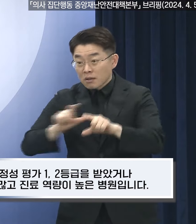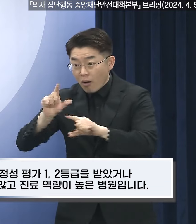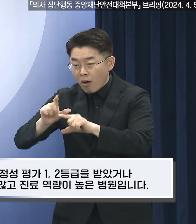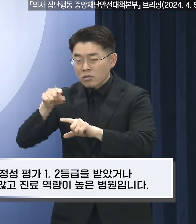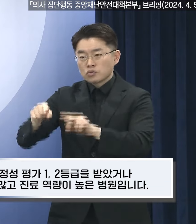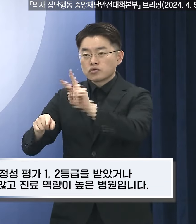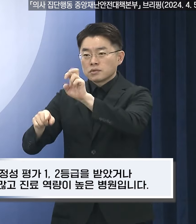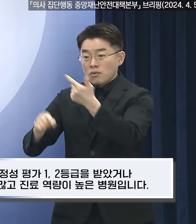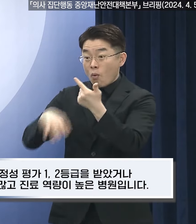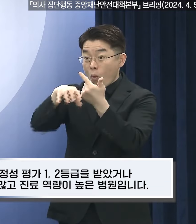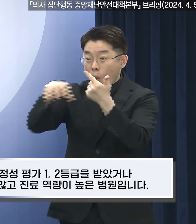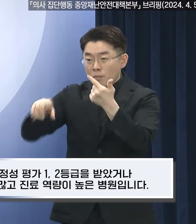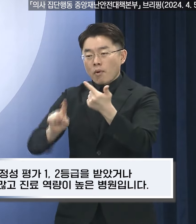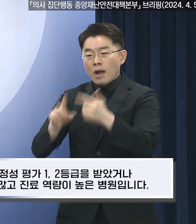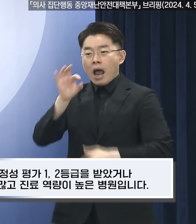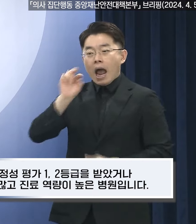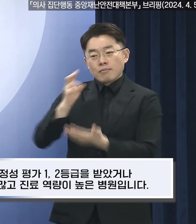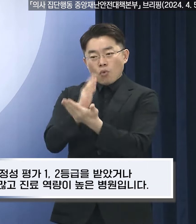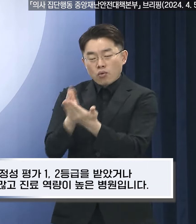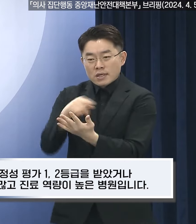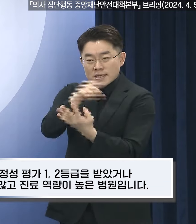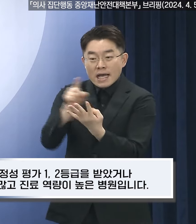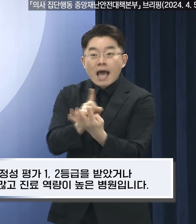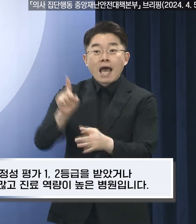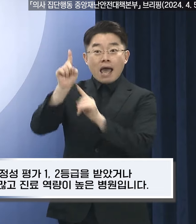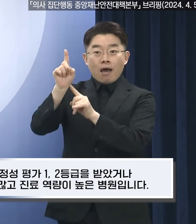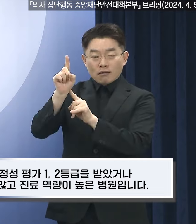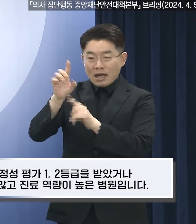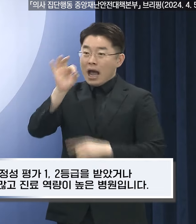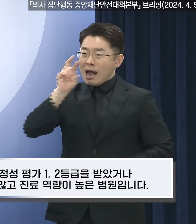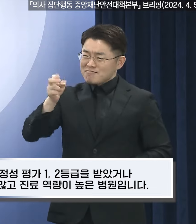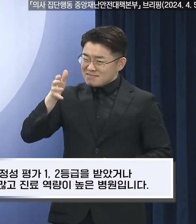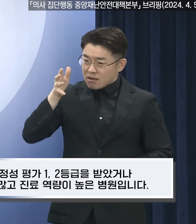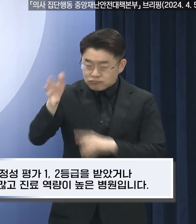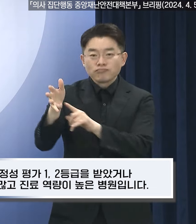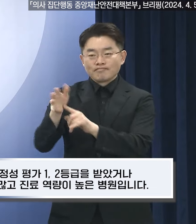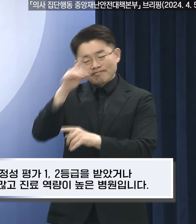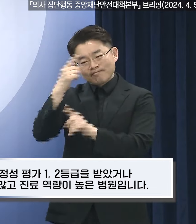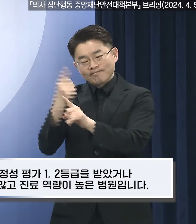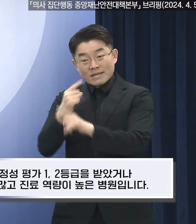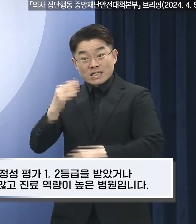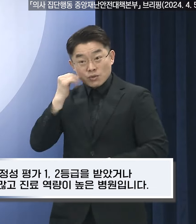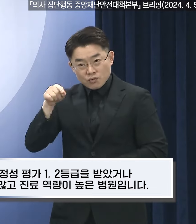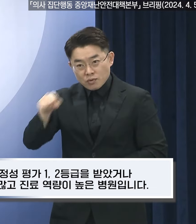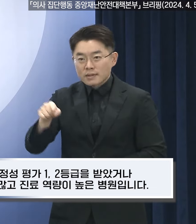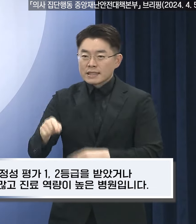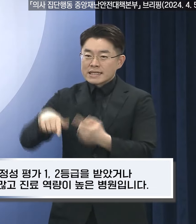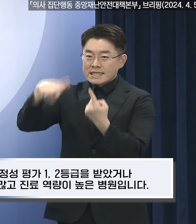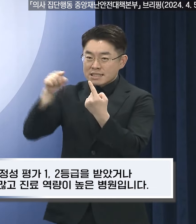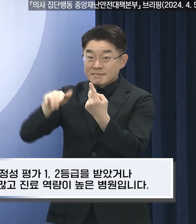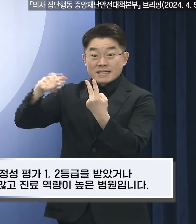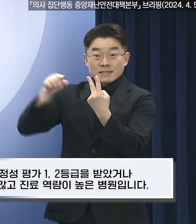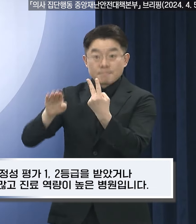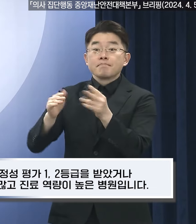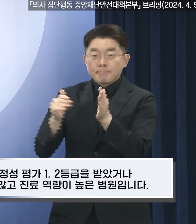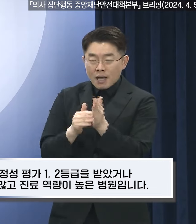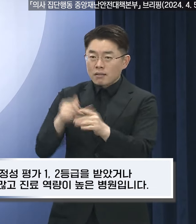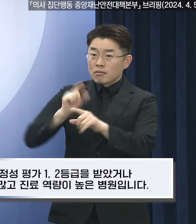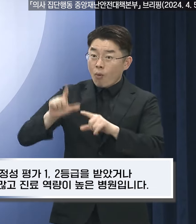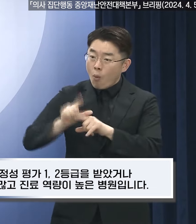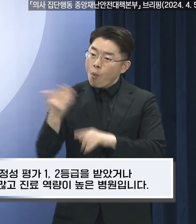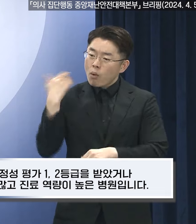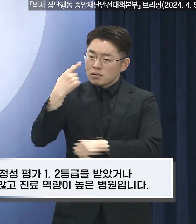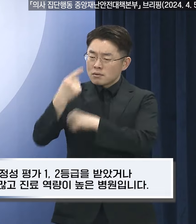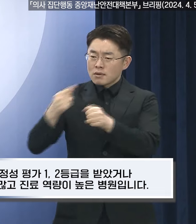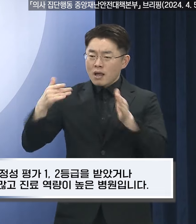26개소 역시 1개 이상의 암에 대해 적정성평가 1, 2등급을 받았거나 최근